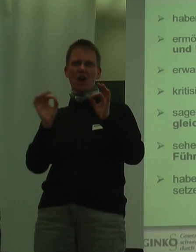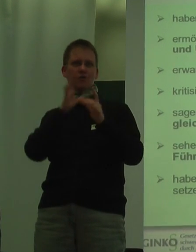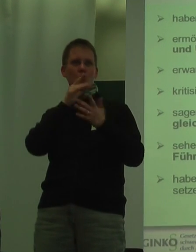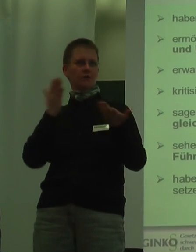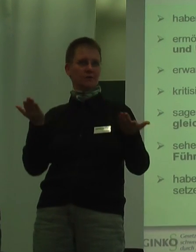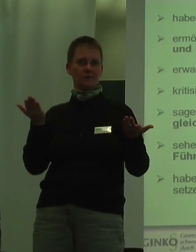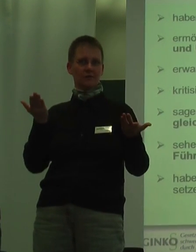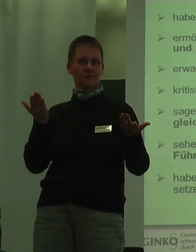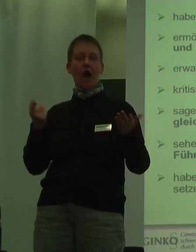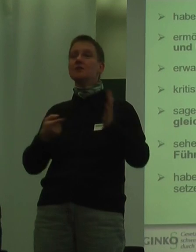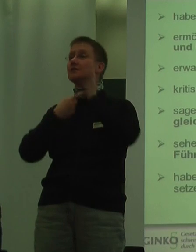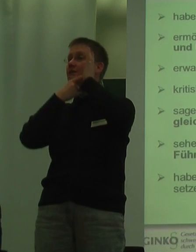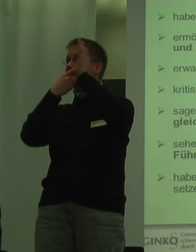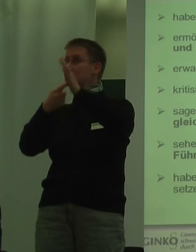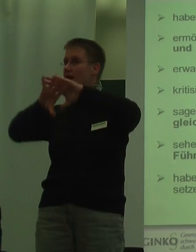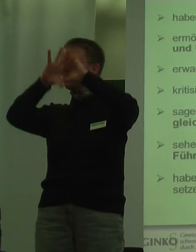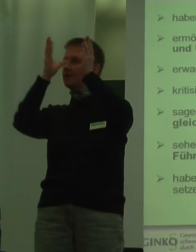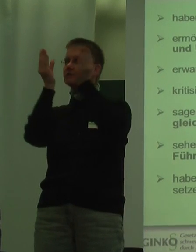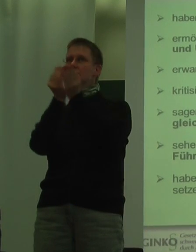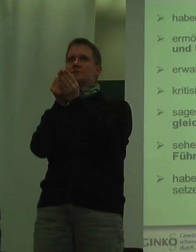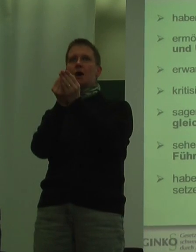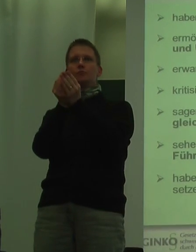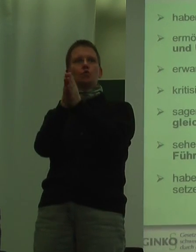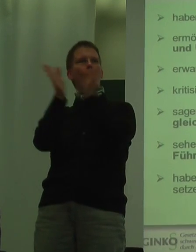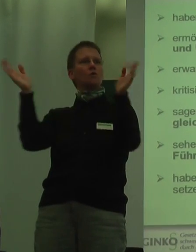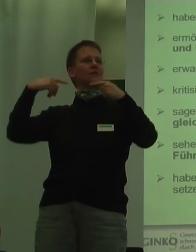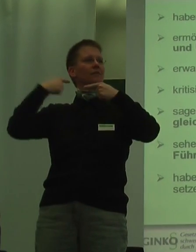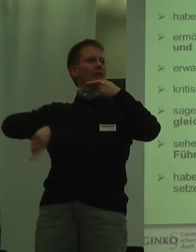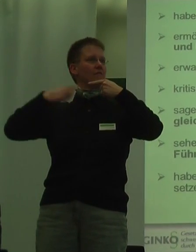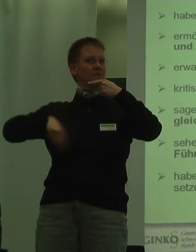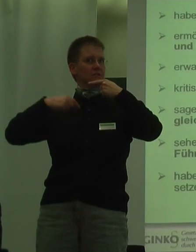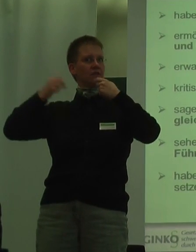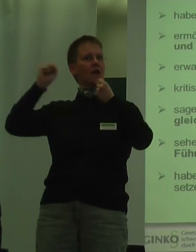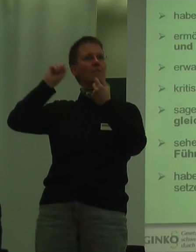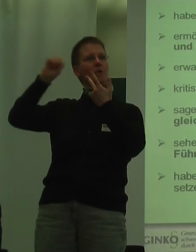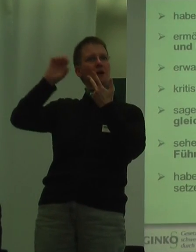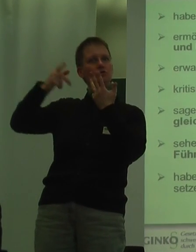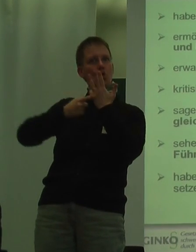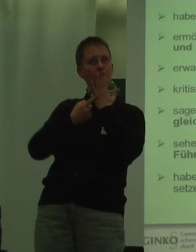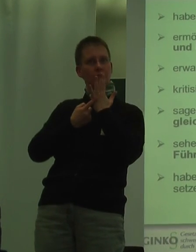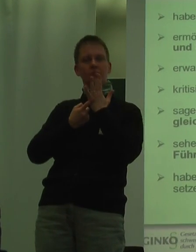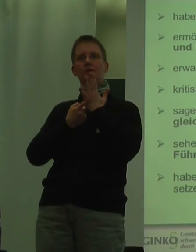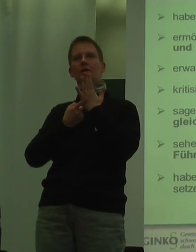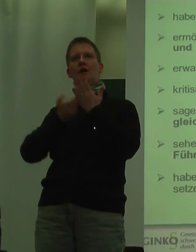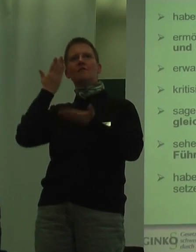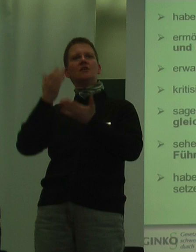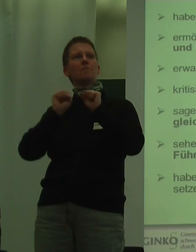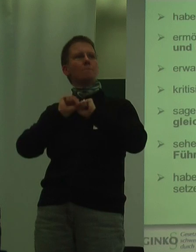Gezeigt hat sich insgesamt jedoch ein ziemlich großes Defizit an Informationen darüber, welche Möglichkeiten bestehen, einen